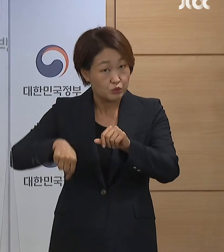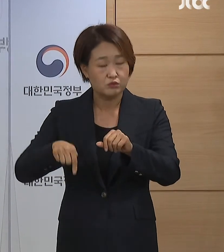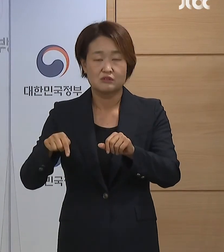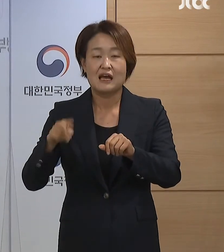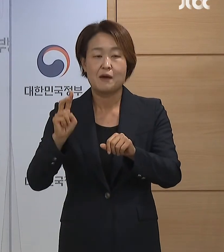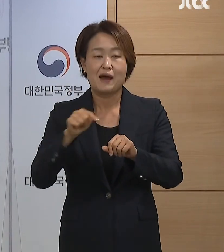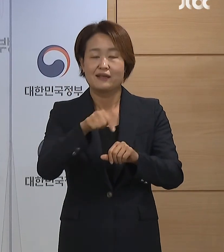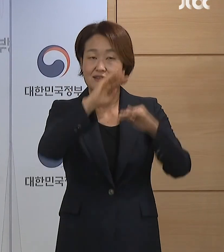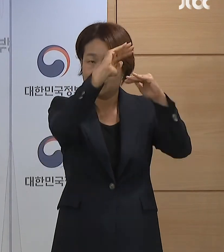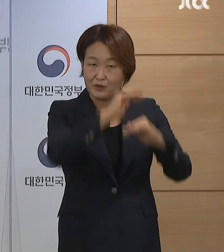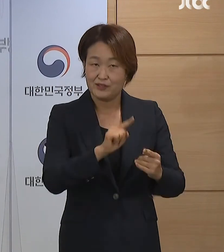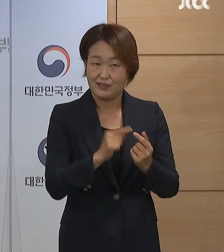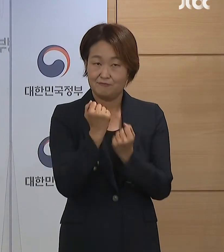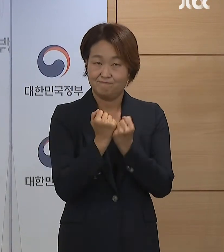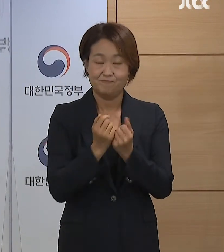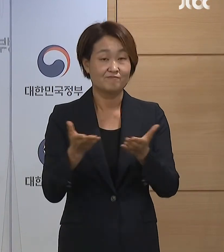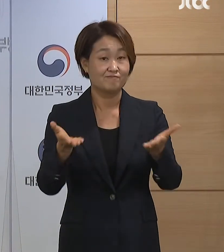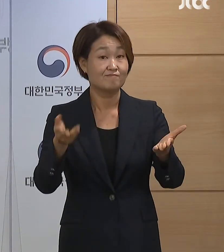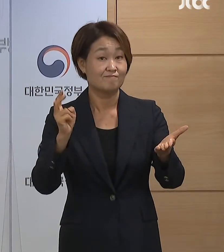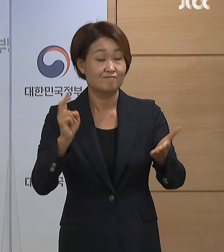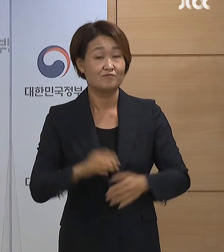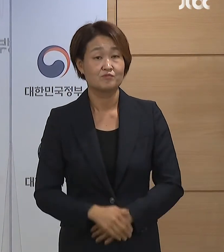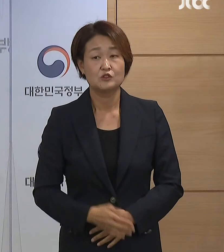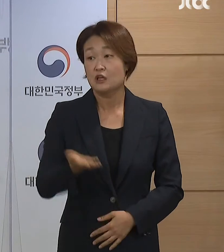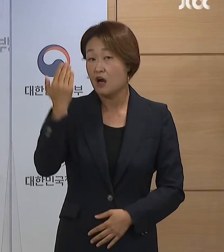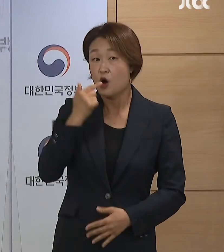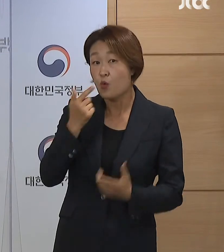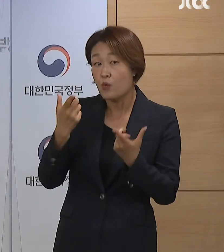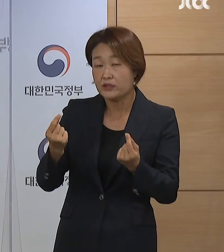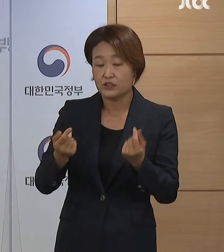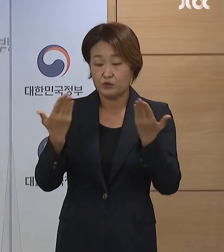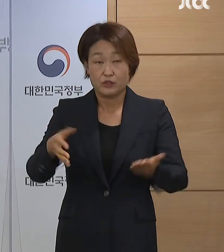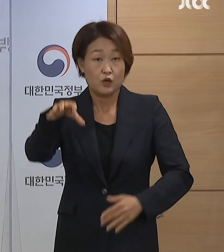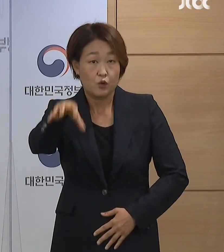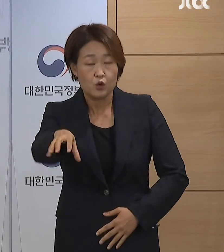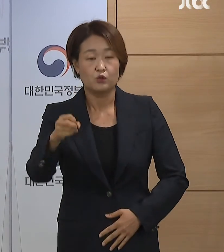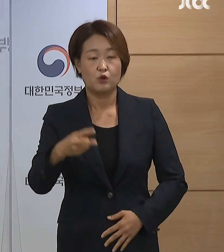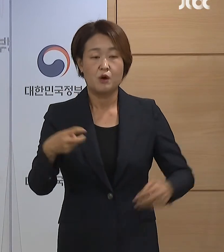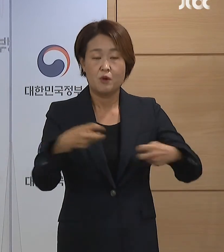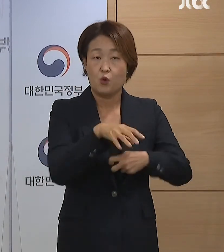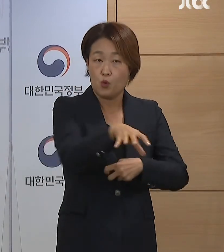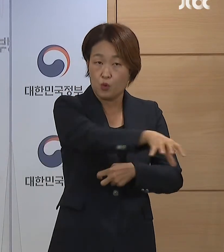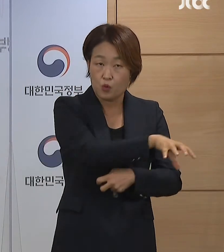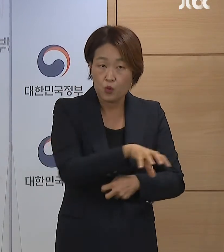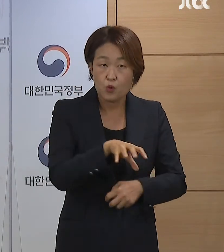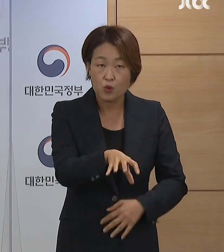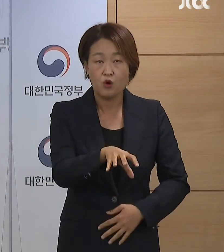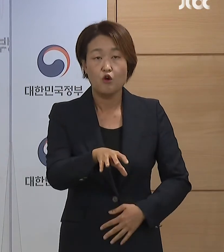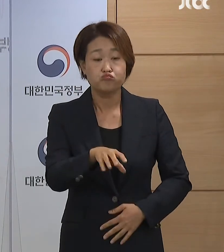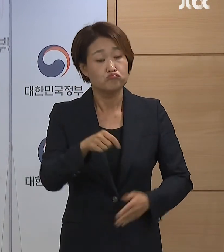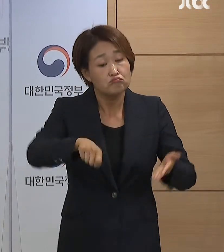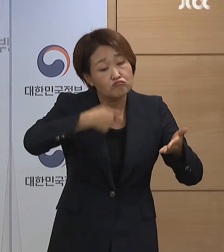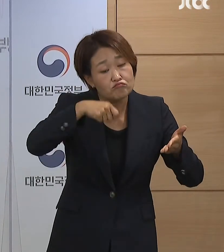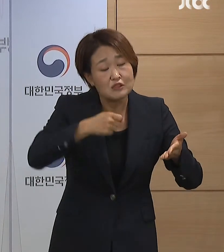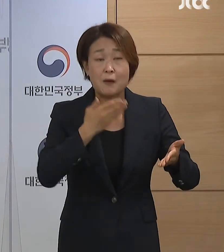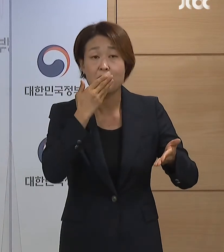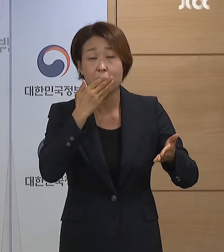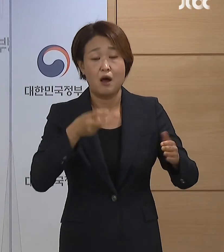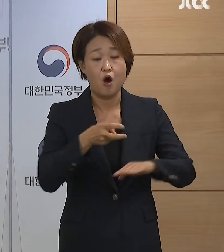말씀을 드리도록 하겠습니다. 또한 예전처럼 휴게소 및 버스 툴툼의 실내취익도 허용이 됩니다.